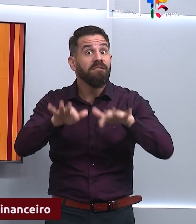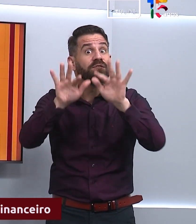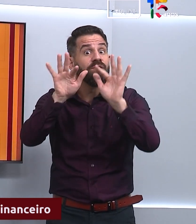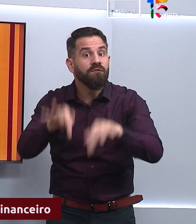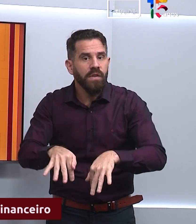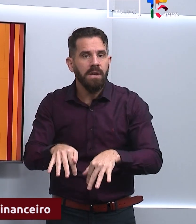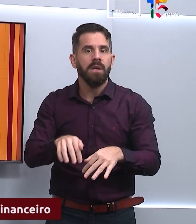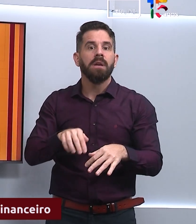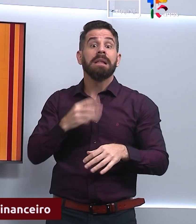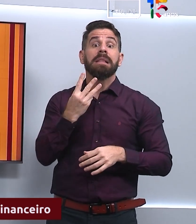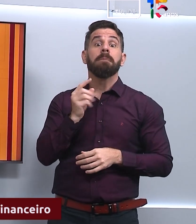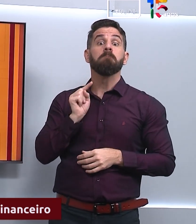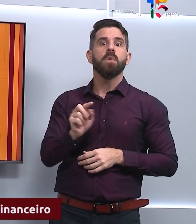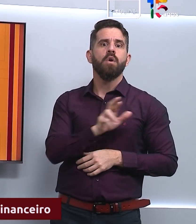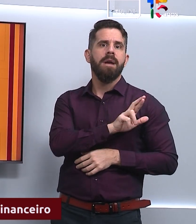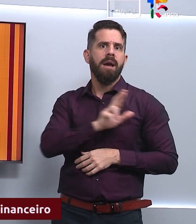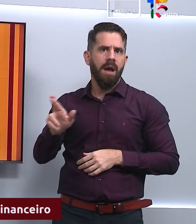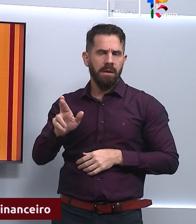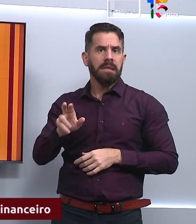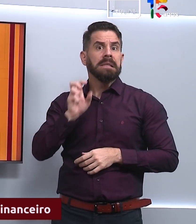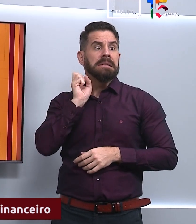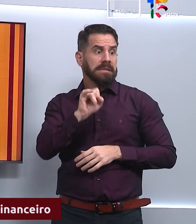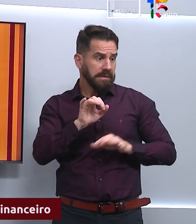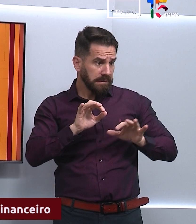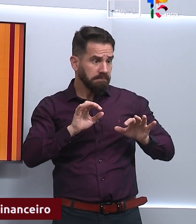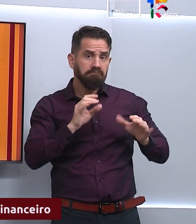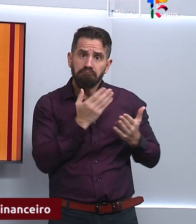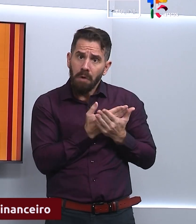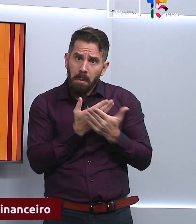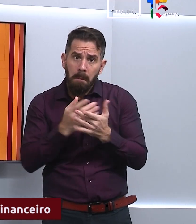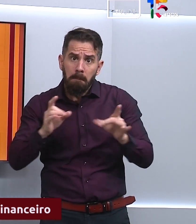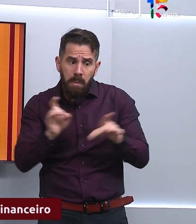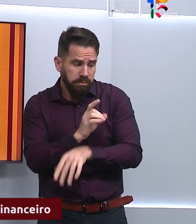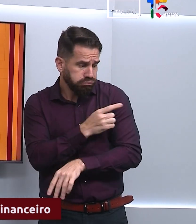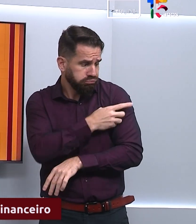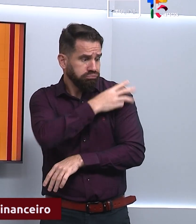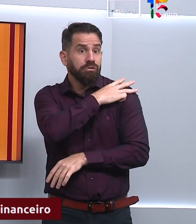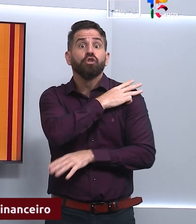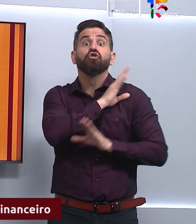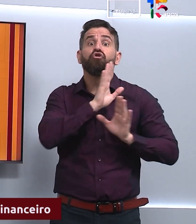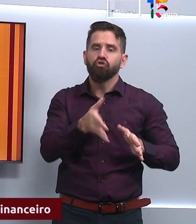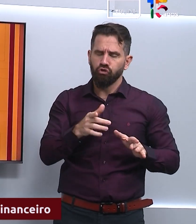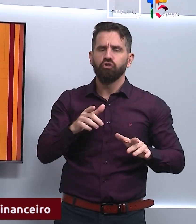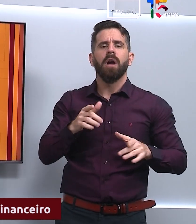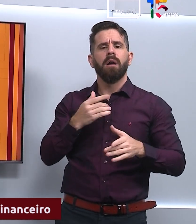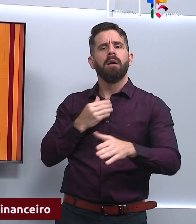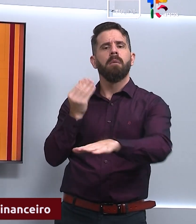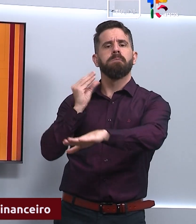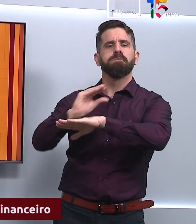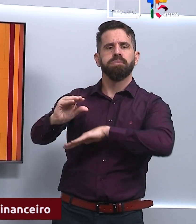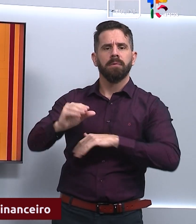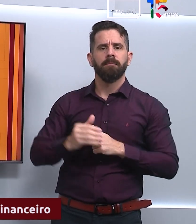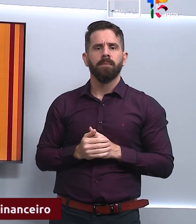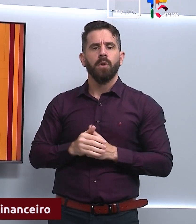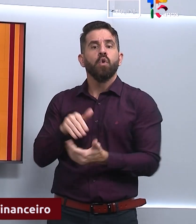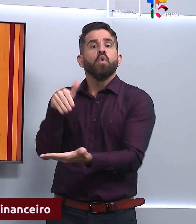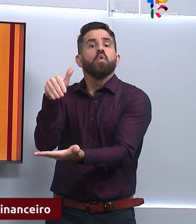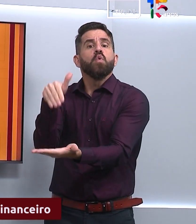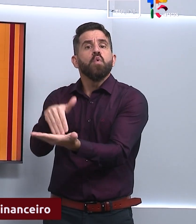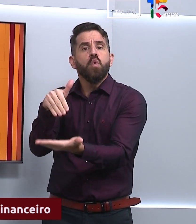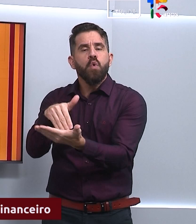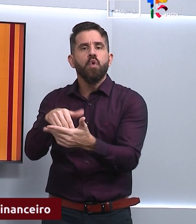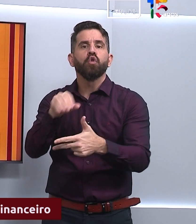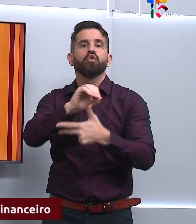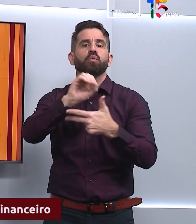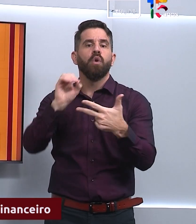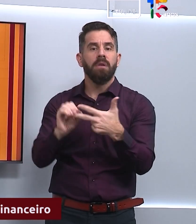ao final do curso para aqueles que concluem o ensino médio. E também, por fim, o incentivo Enem, de R$ 200,00 para estudantes que se